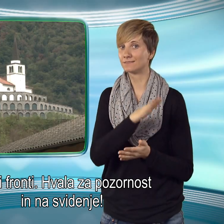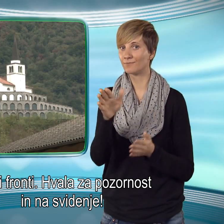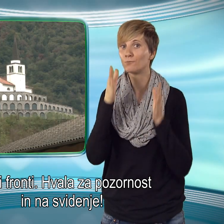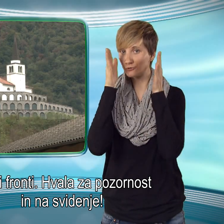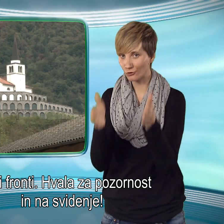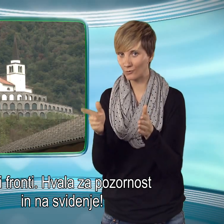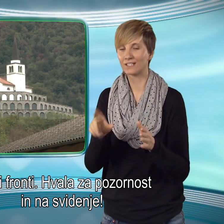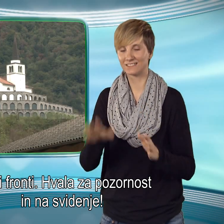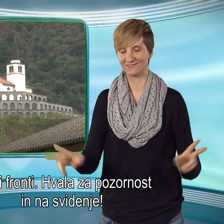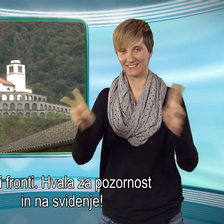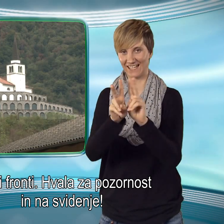pozornost in na svidenje.